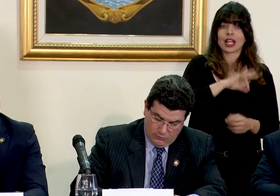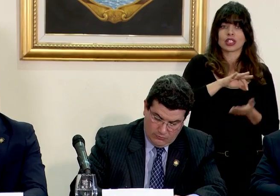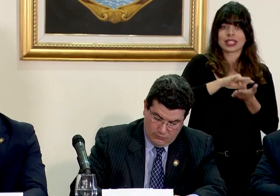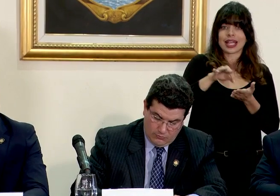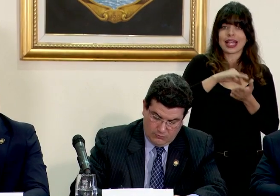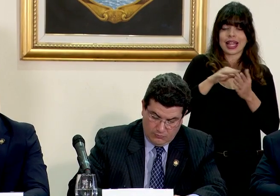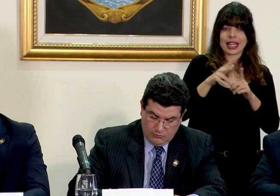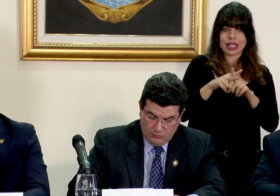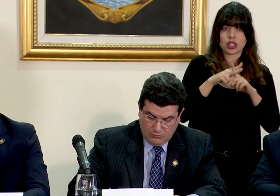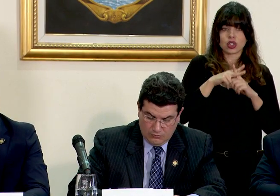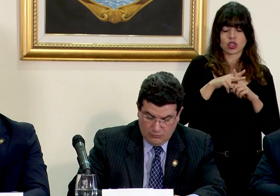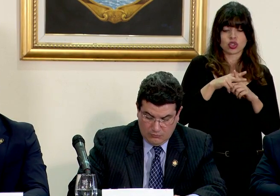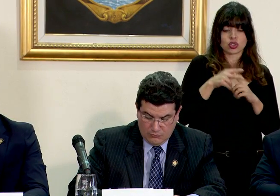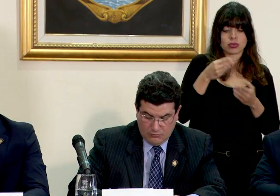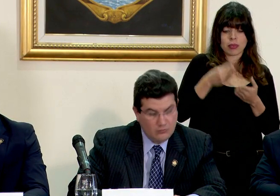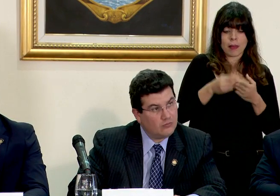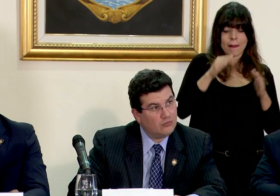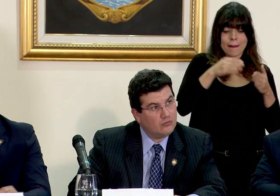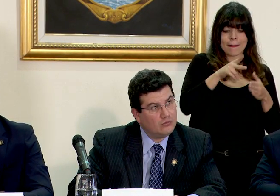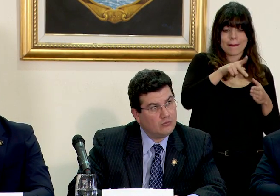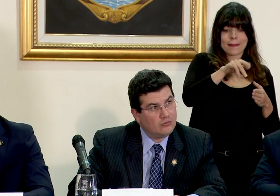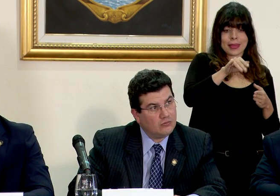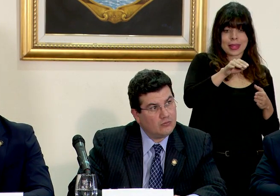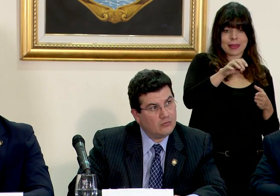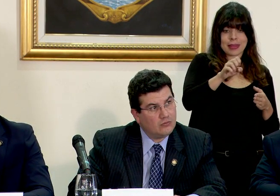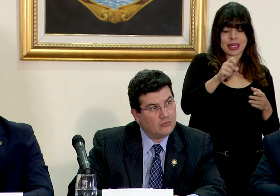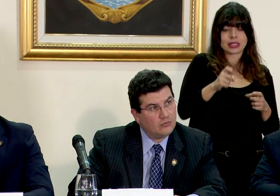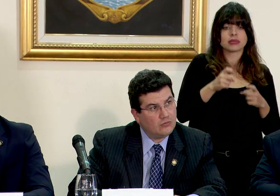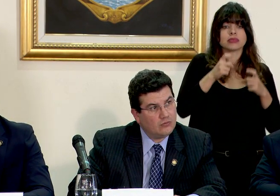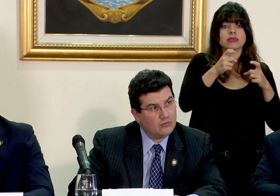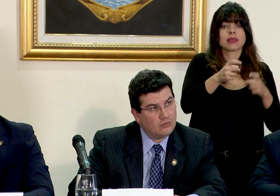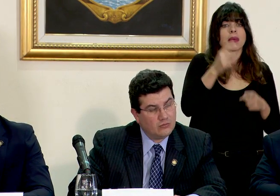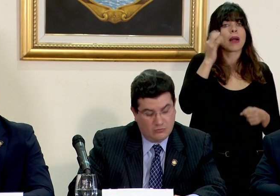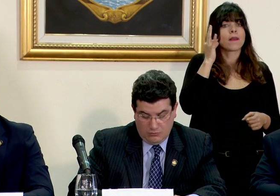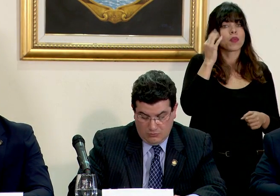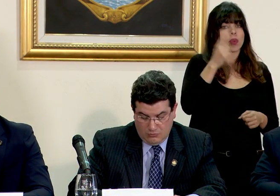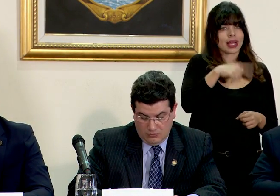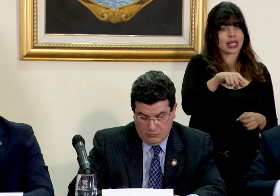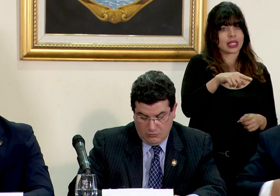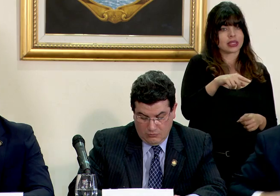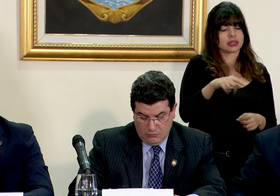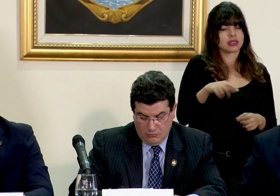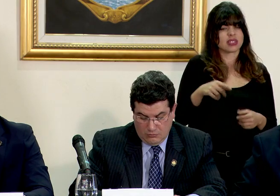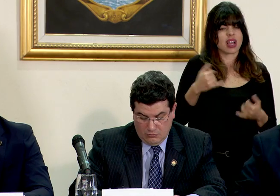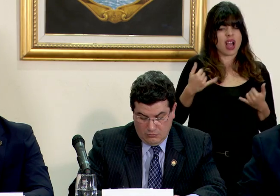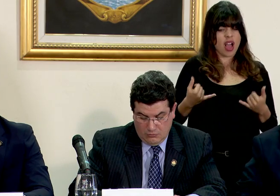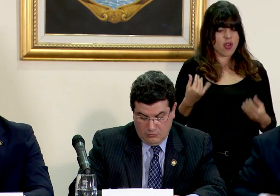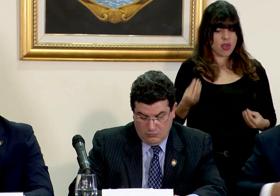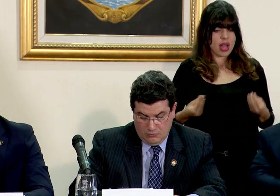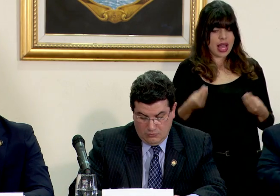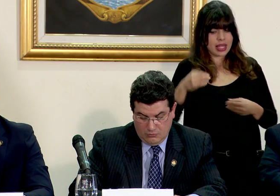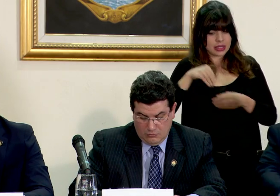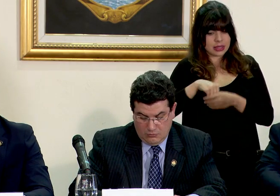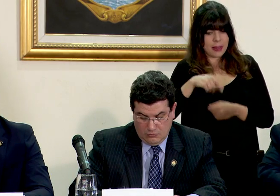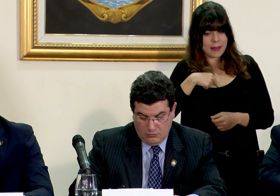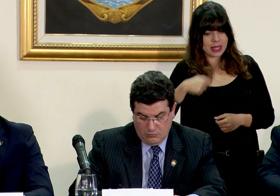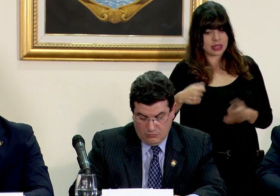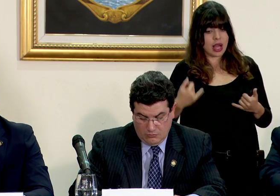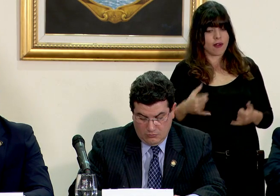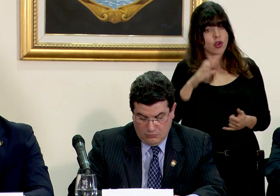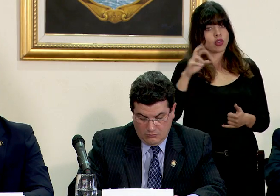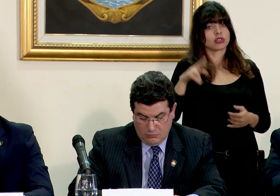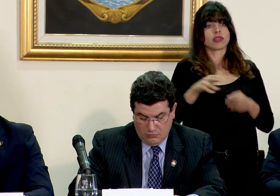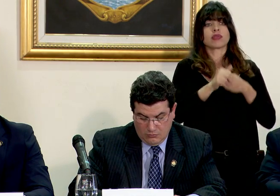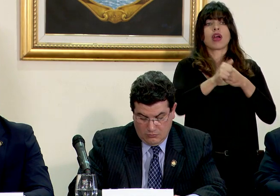destinados a pymes fueron otorgados a mujeres que se está haciendo desde presidencia ahora que costa rica